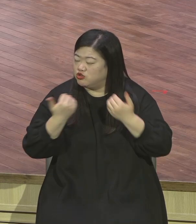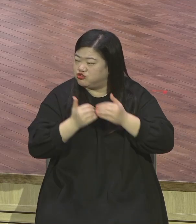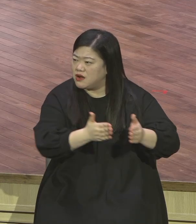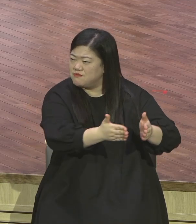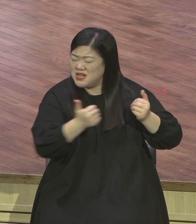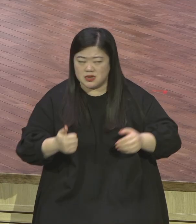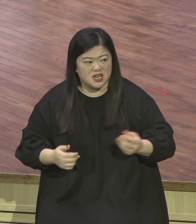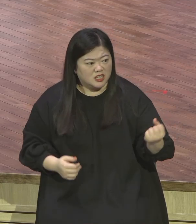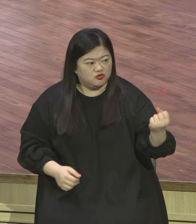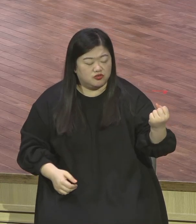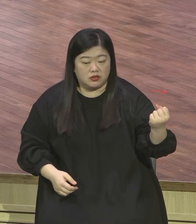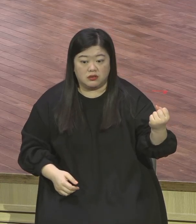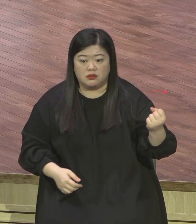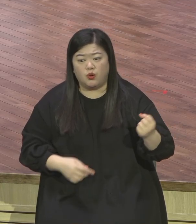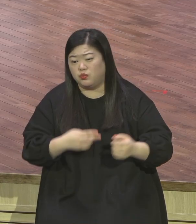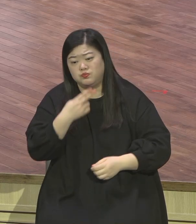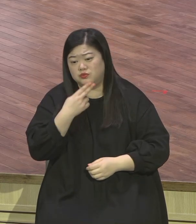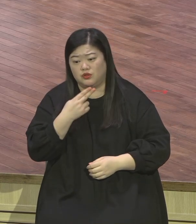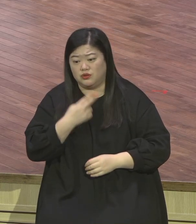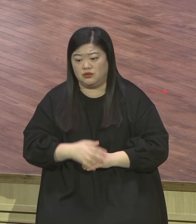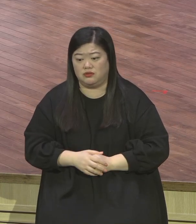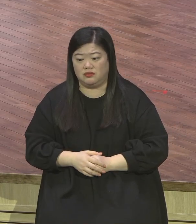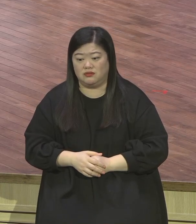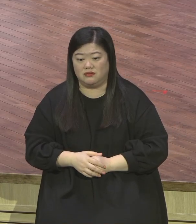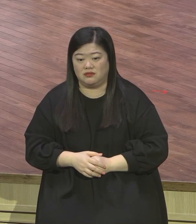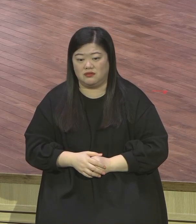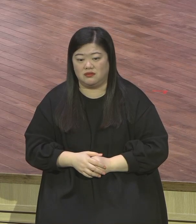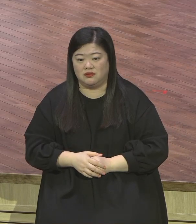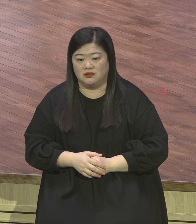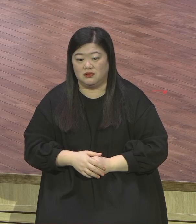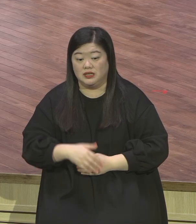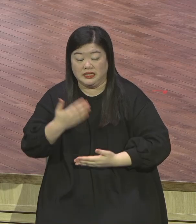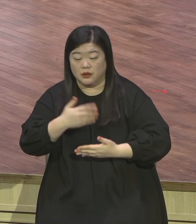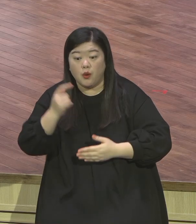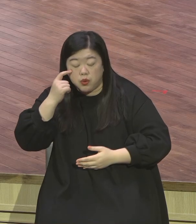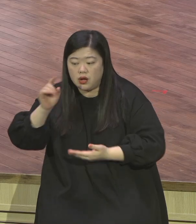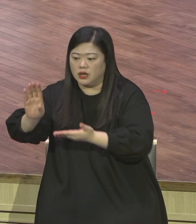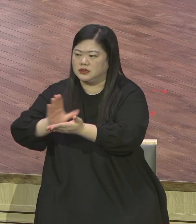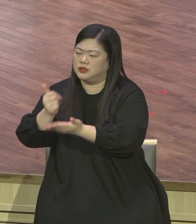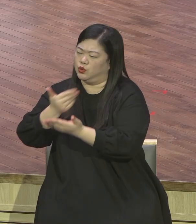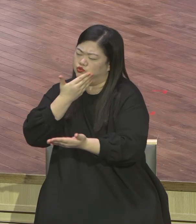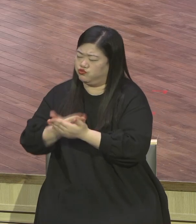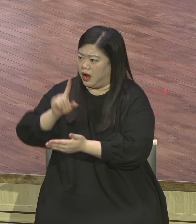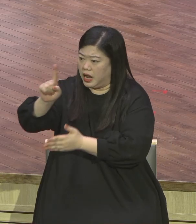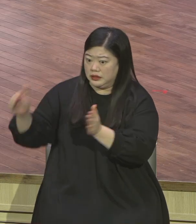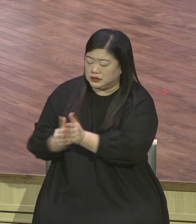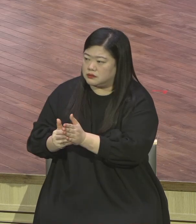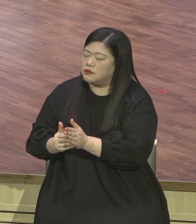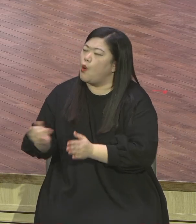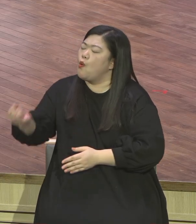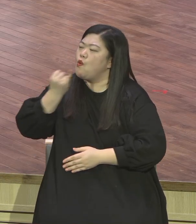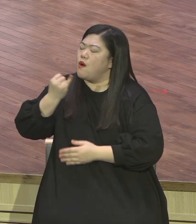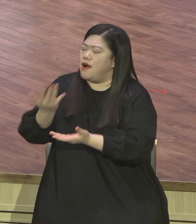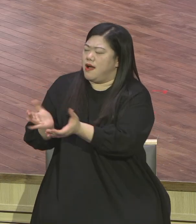그리스도라는 생명의 가치를 발견했으니 생명 근 도전을 하게 되고